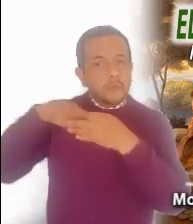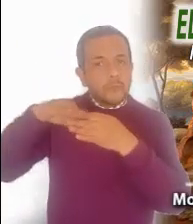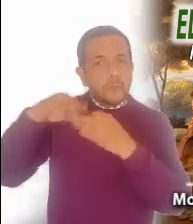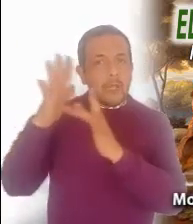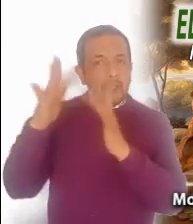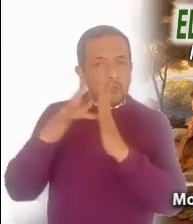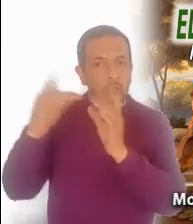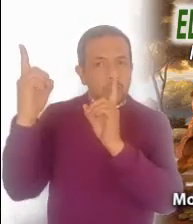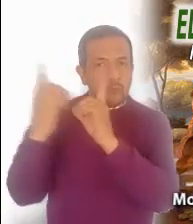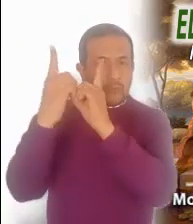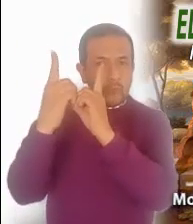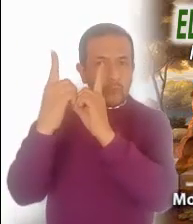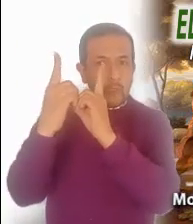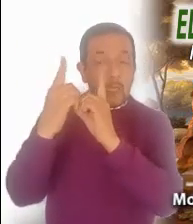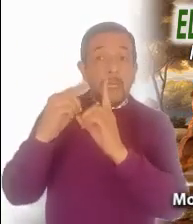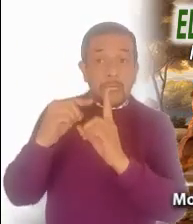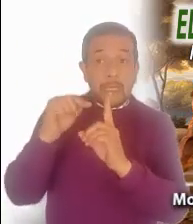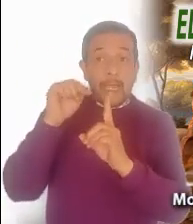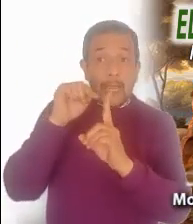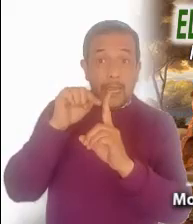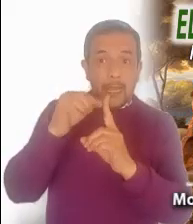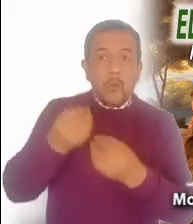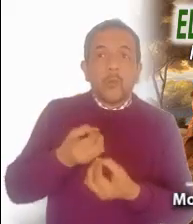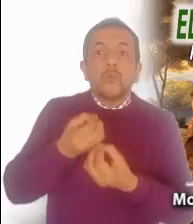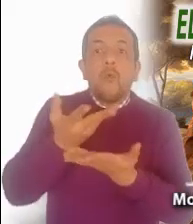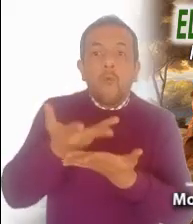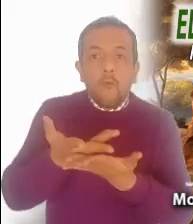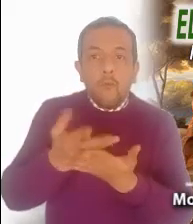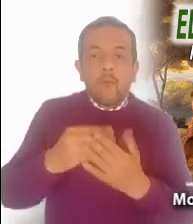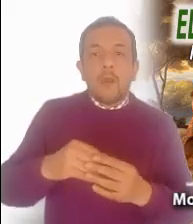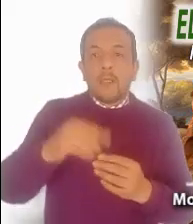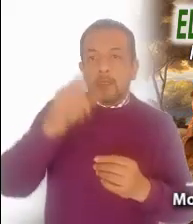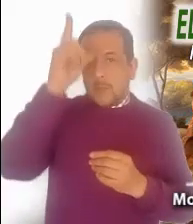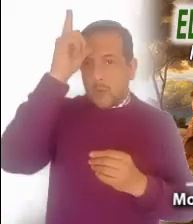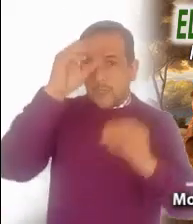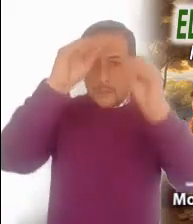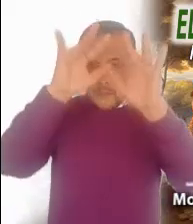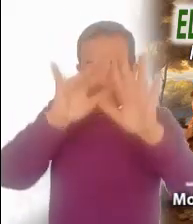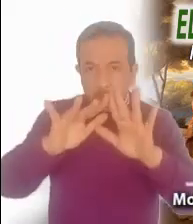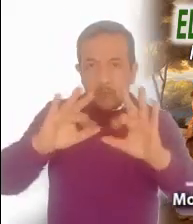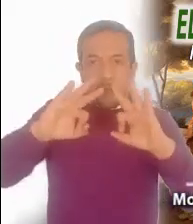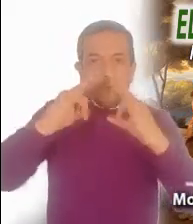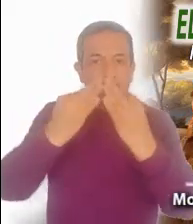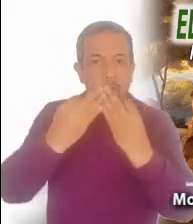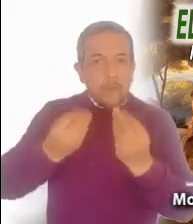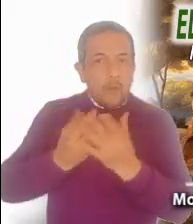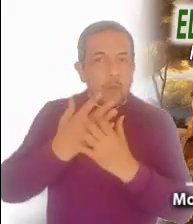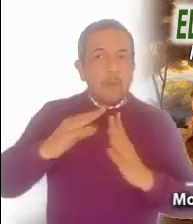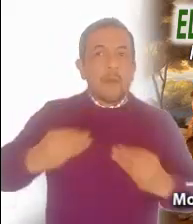que nos ofrece, que viene a liberarnos, que viene a enseñarnos una nueva forma de vivir.